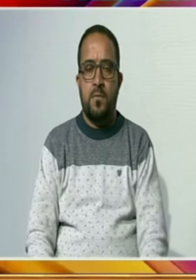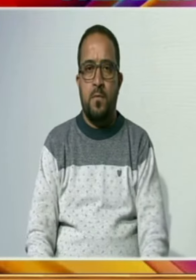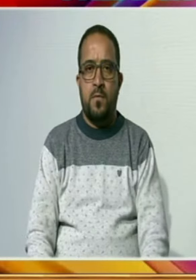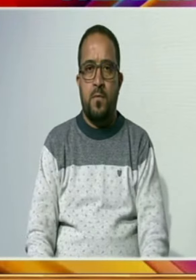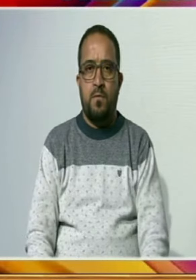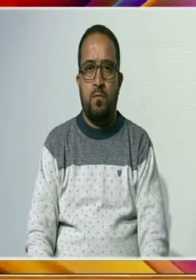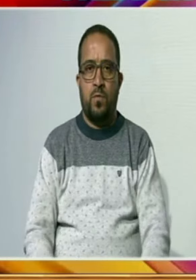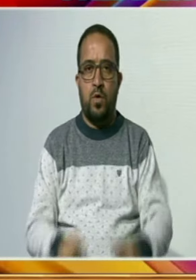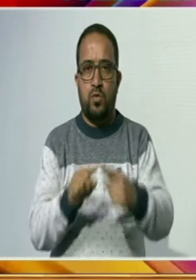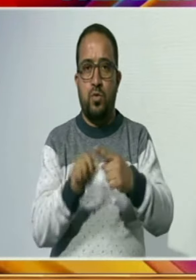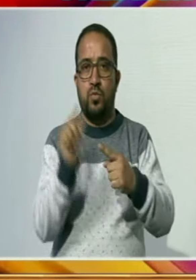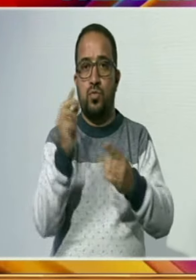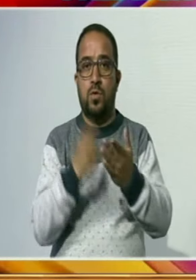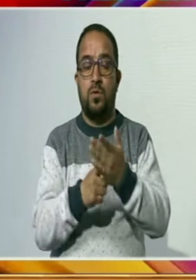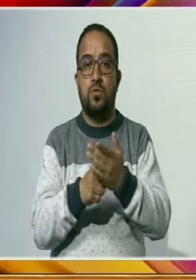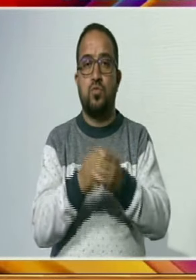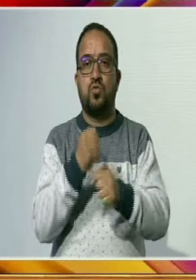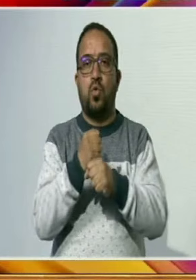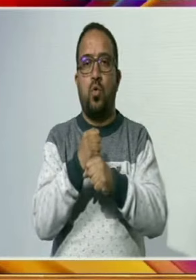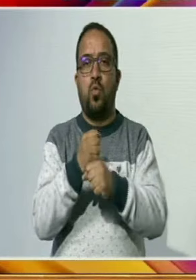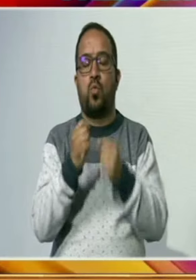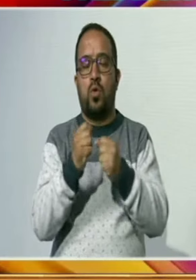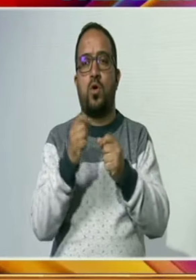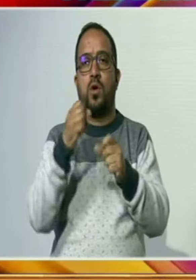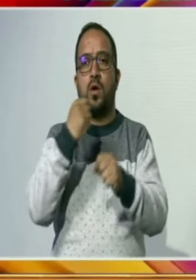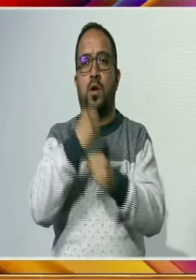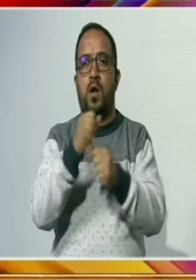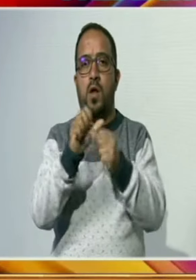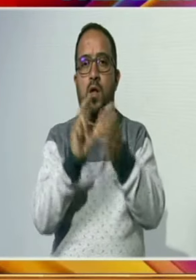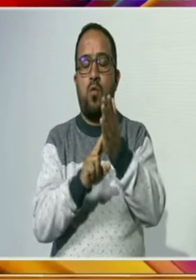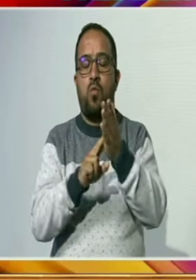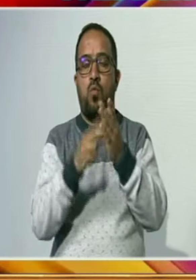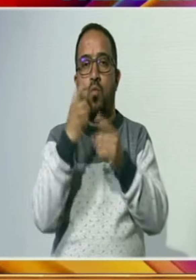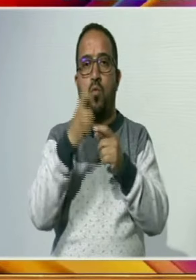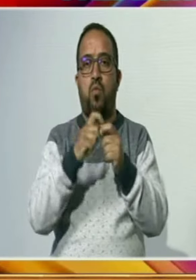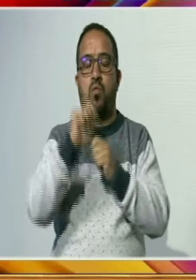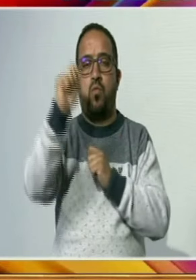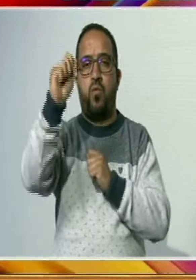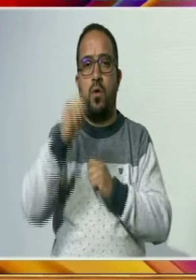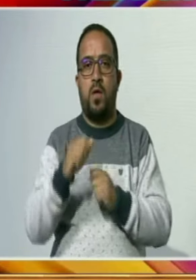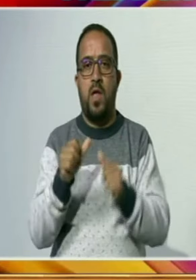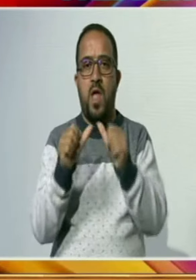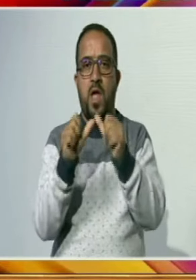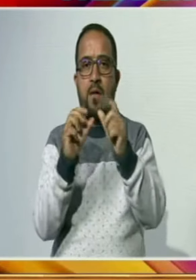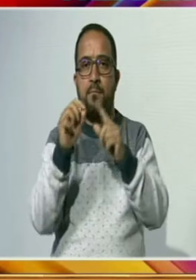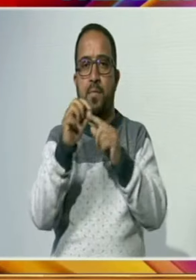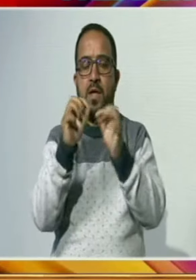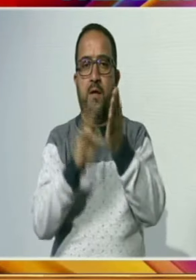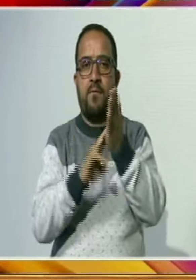سیہاتی مقام گلمرگ کے کنگڈوری اور افروٹ میں